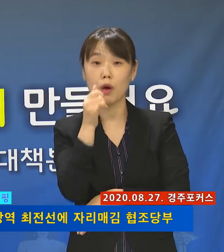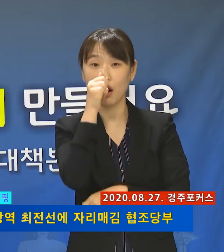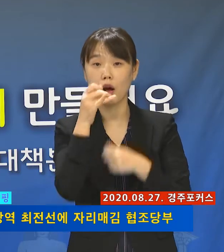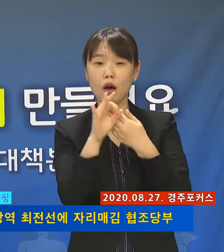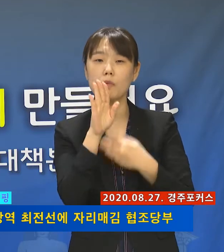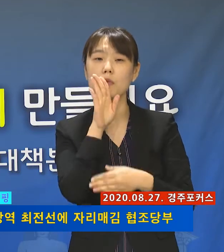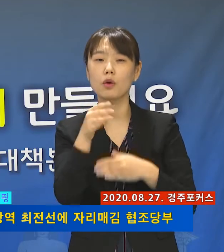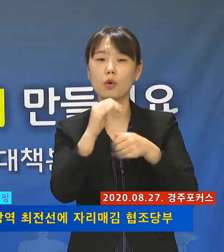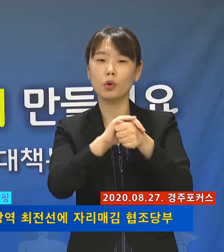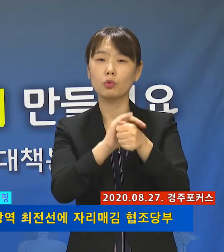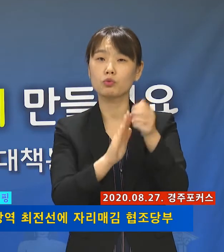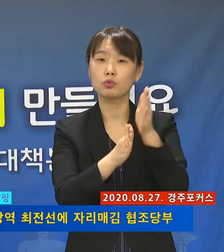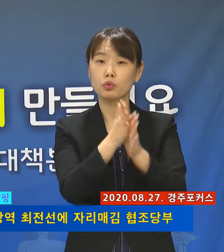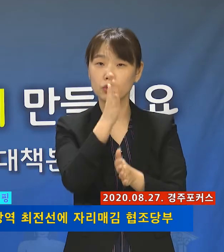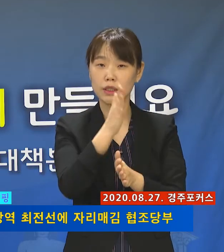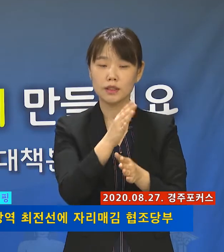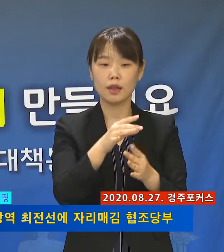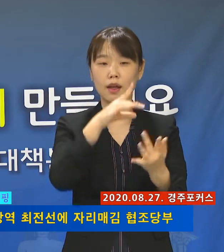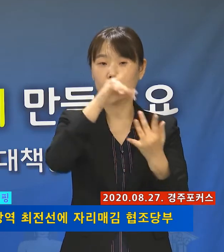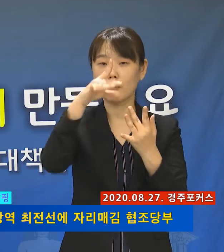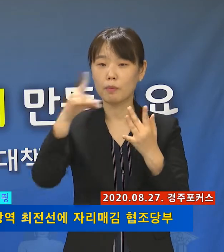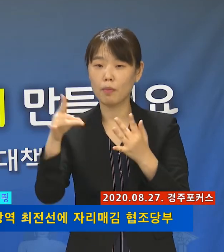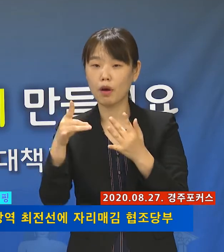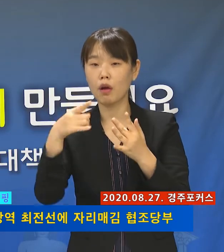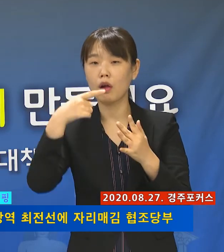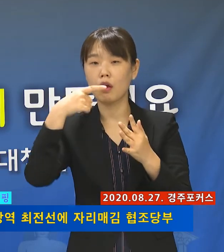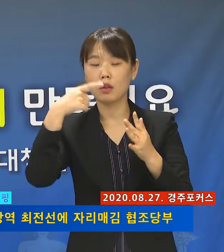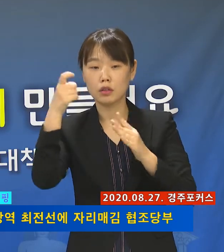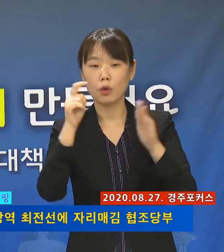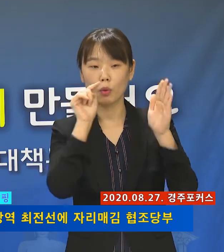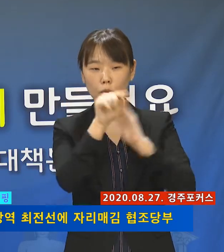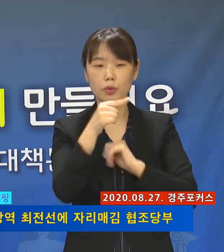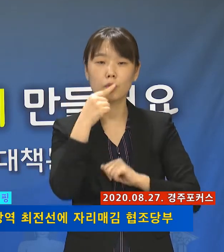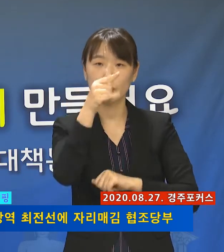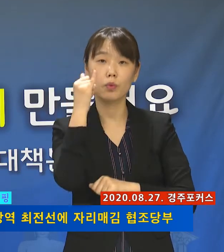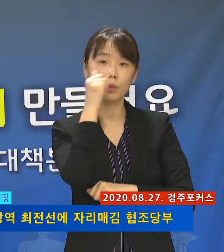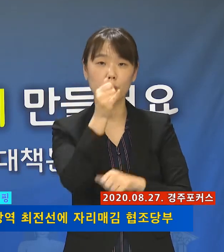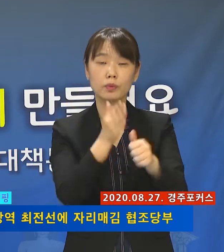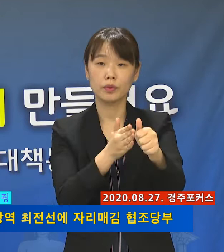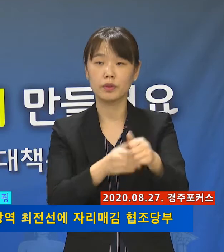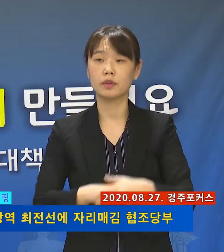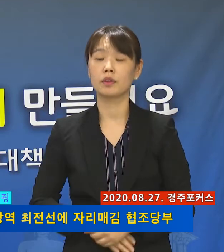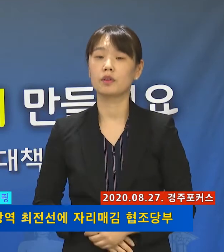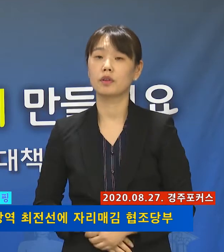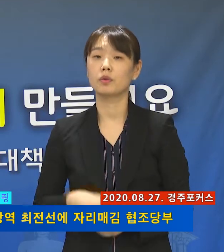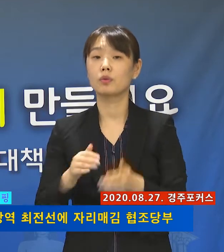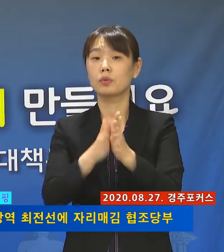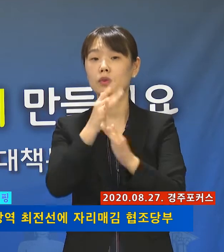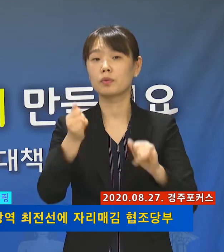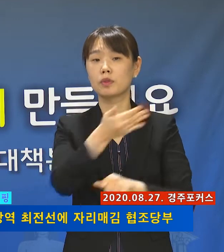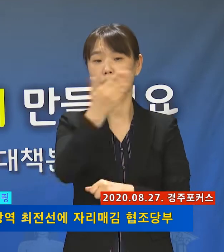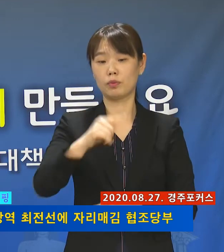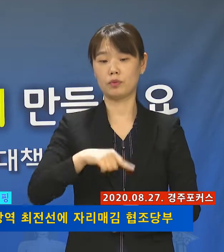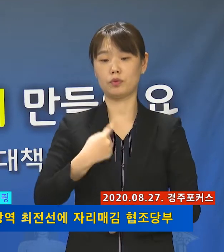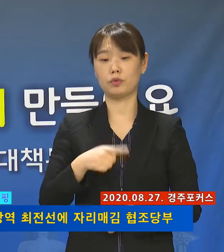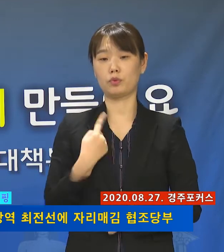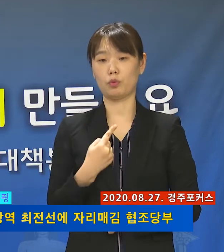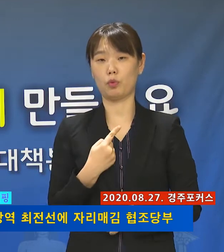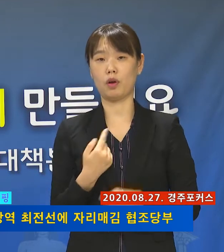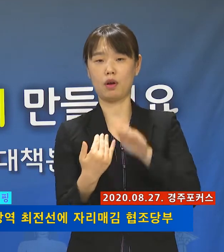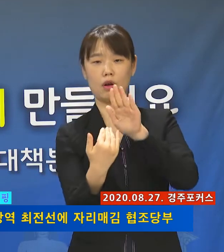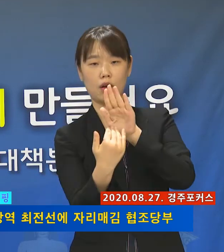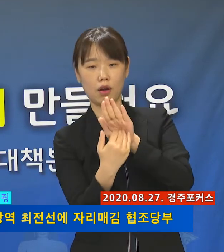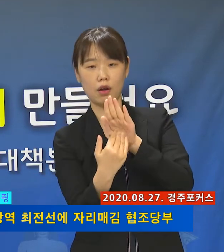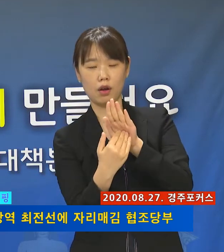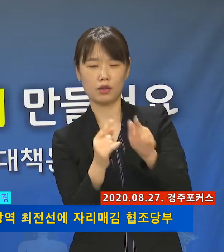경주시에 설치된 선별진료소로 신고하여 주시기 바랍니다. 시민 여러분 스스로가 방역의